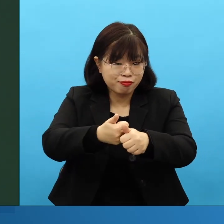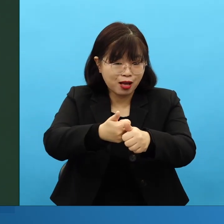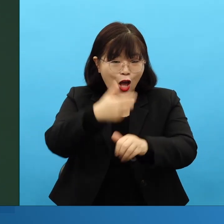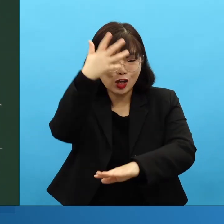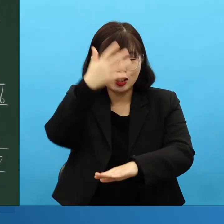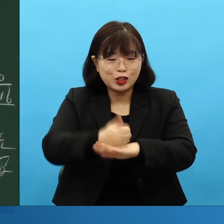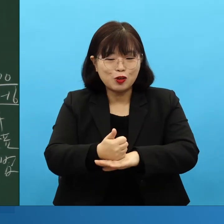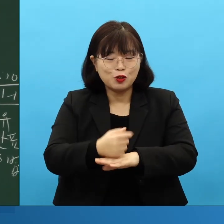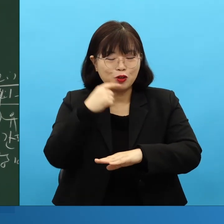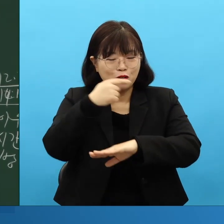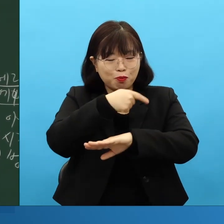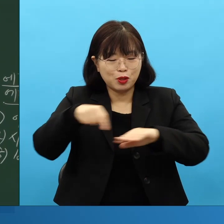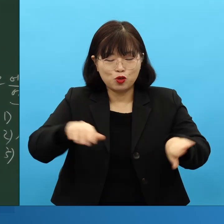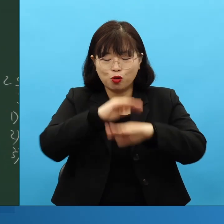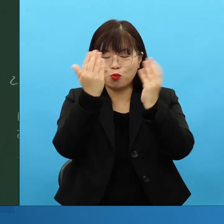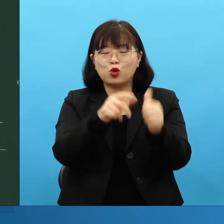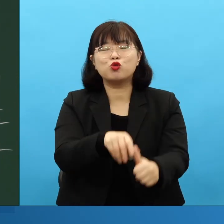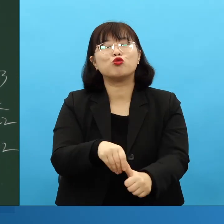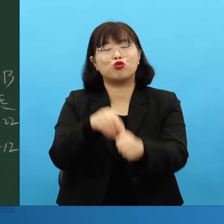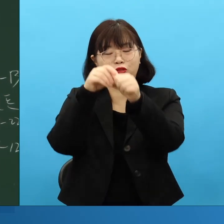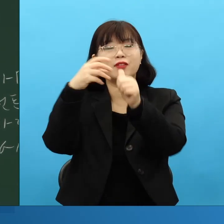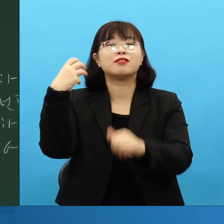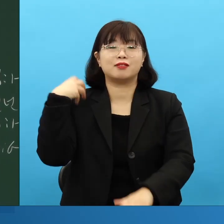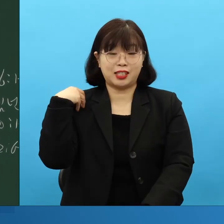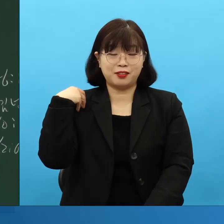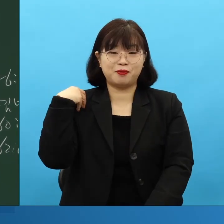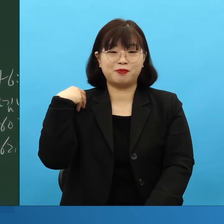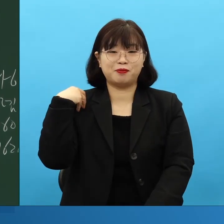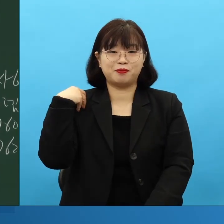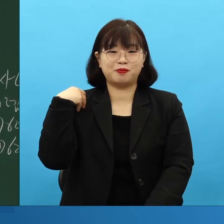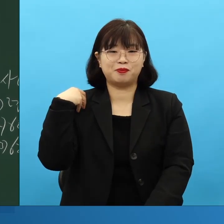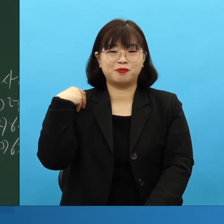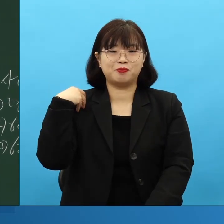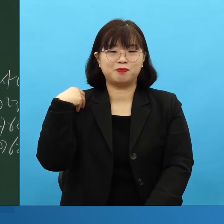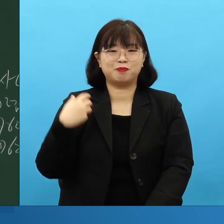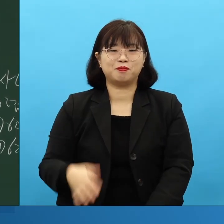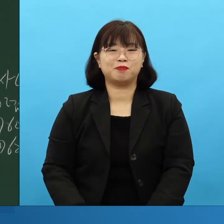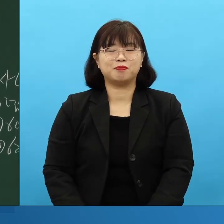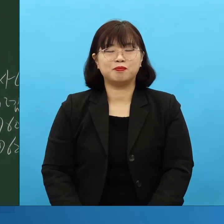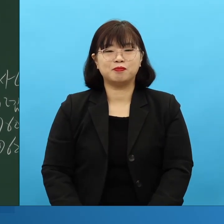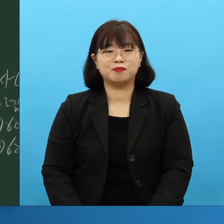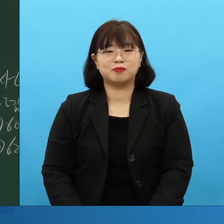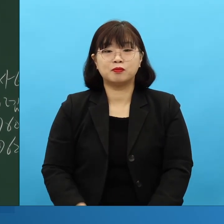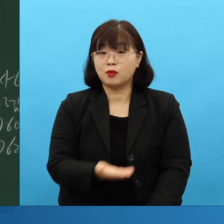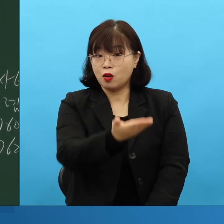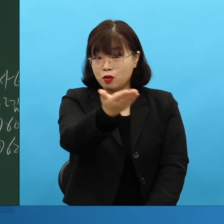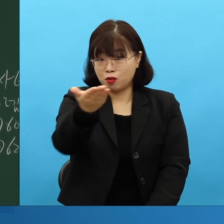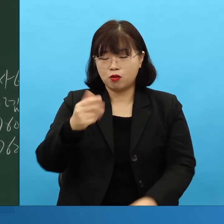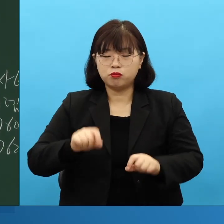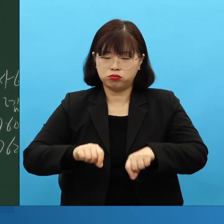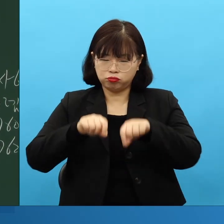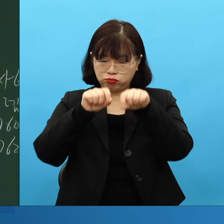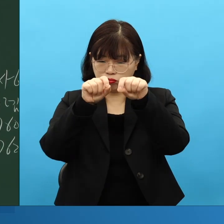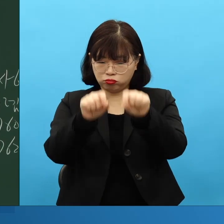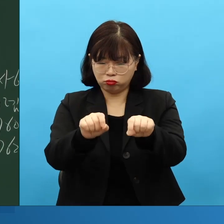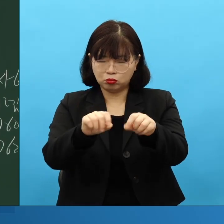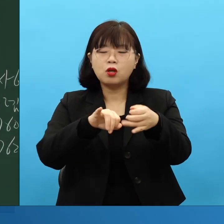그래서 여러분이 제일 힘을 얻어야 돼요. 이유 없어요. 어떤 문제 앞에서도 괜찮습니다.